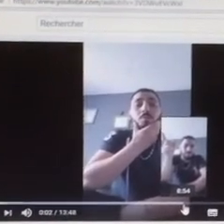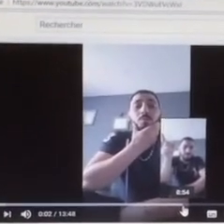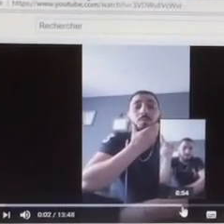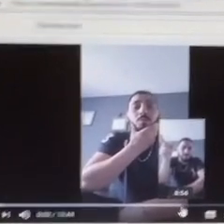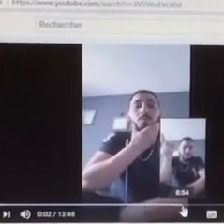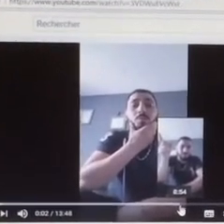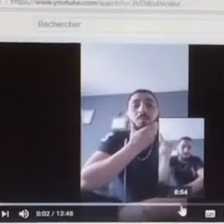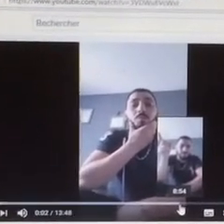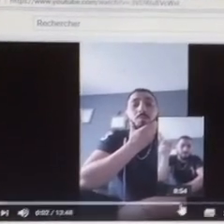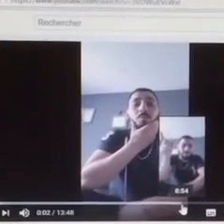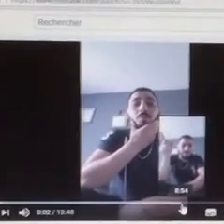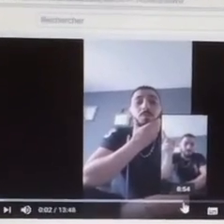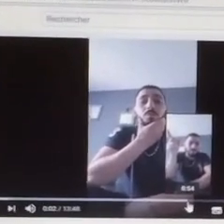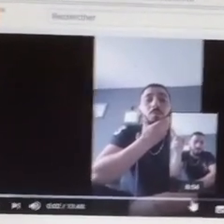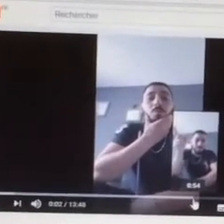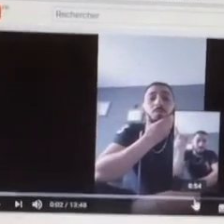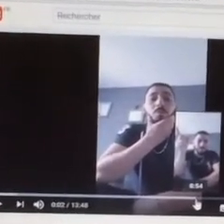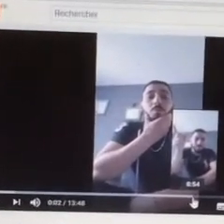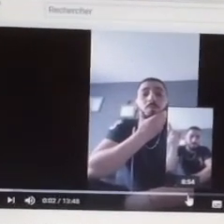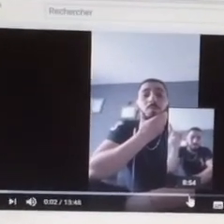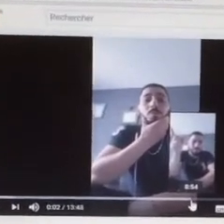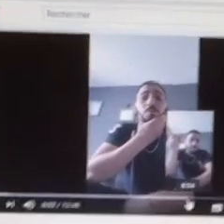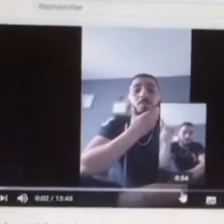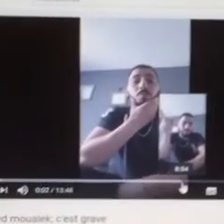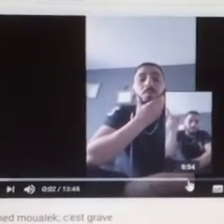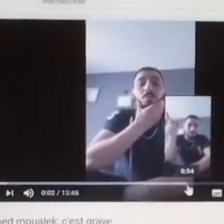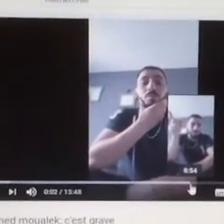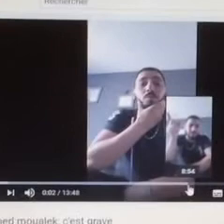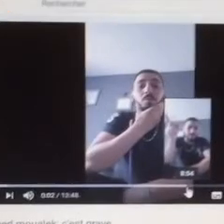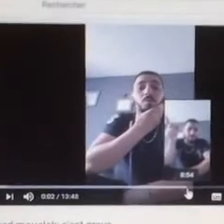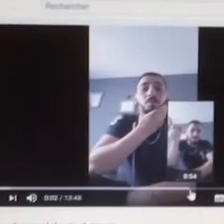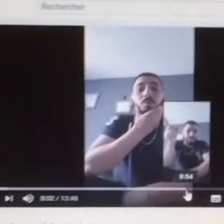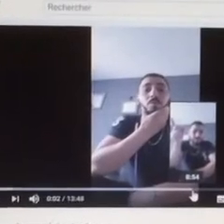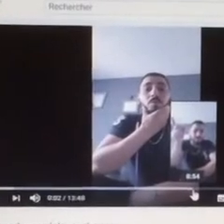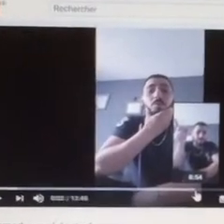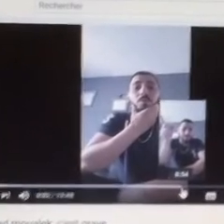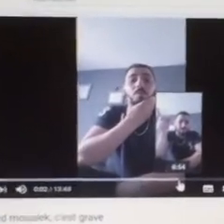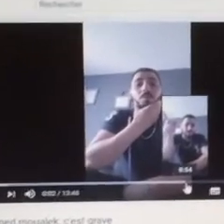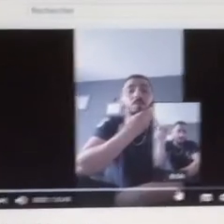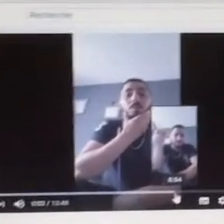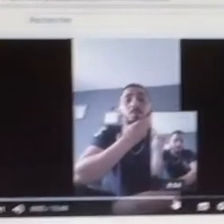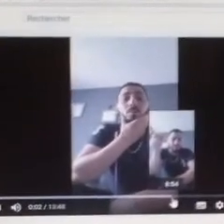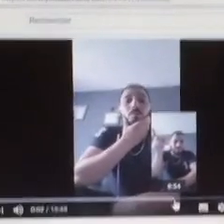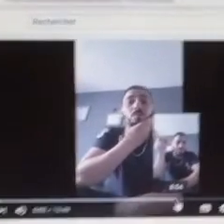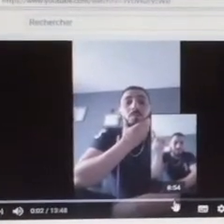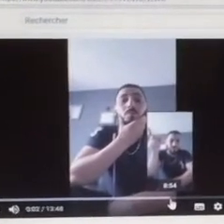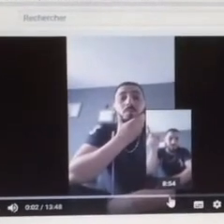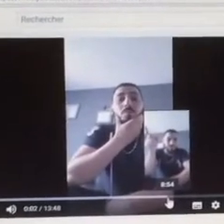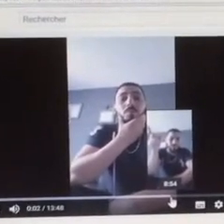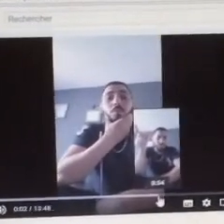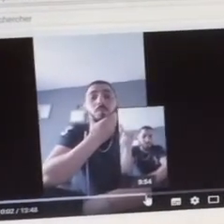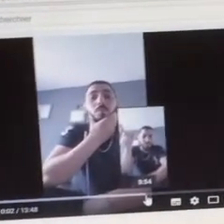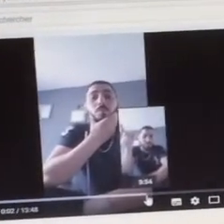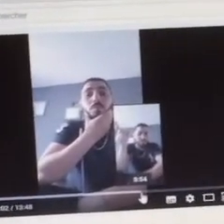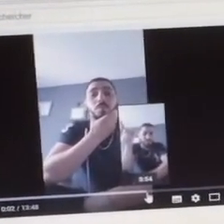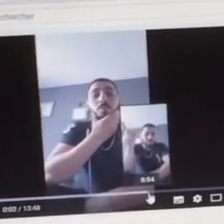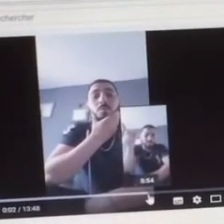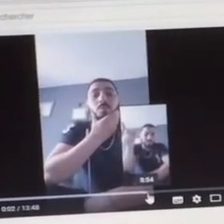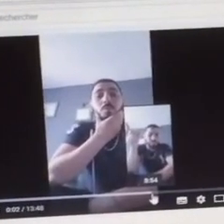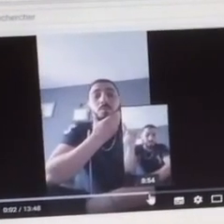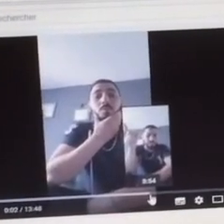est pas correct, je veux dire, ben je suis pas à l'aise, non, je parle doucement, excusez-moi,'est vrai que,